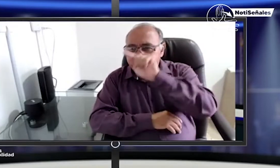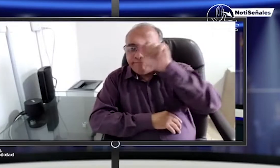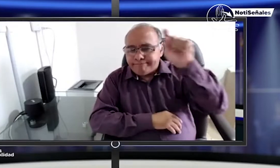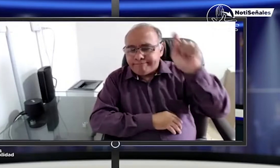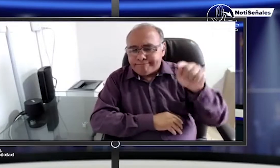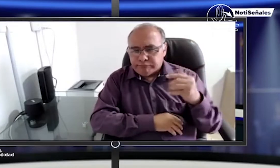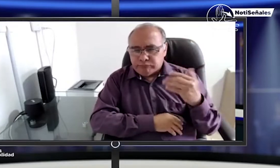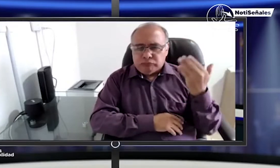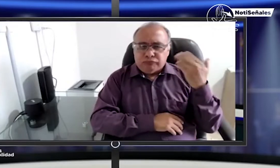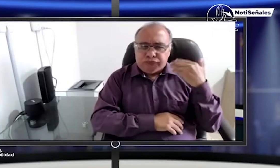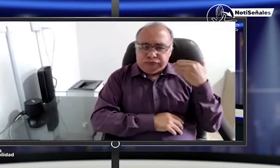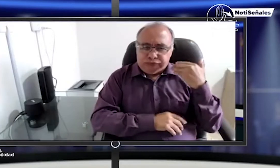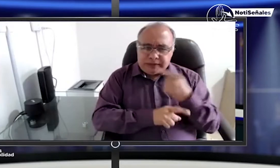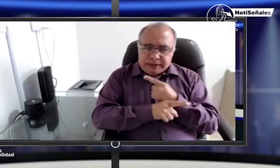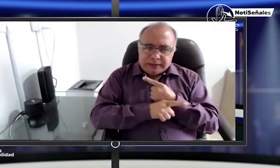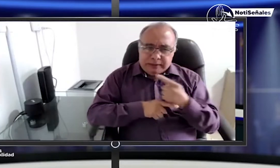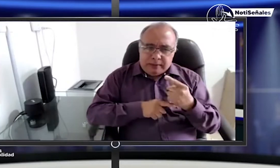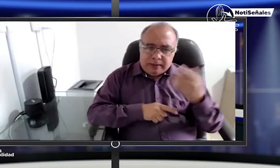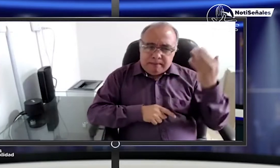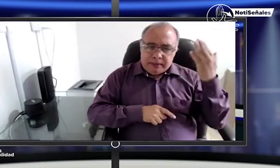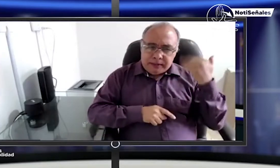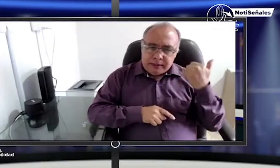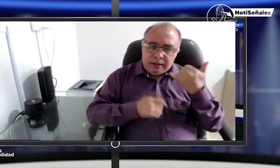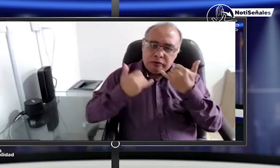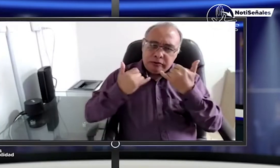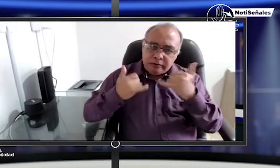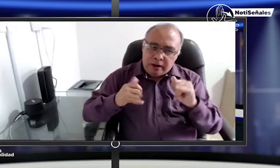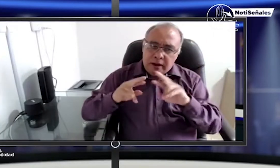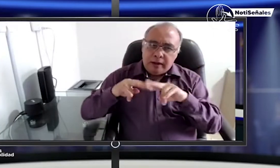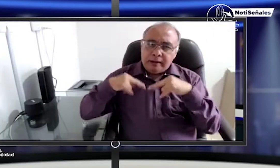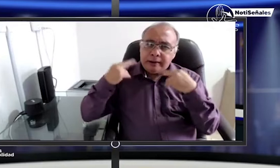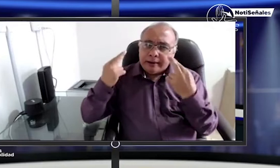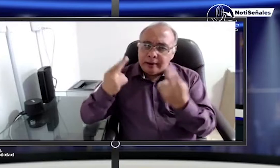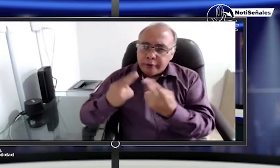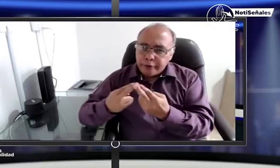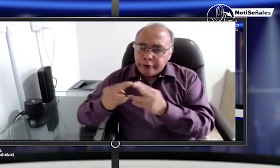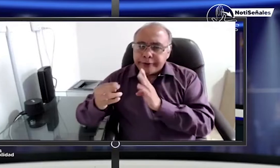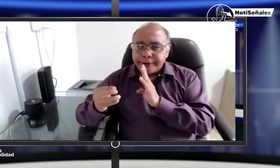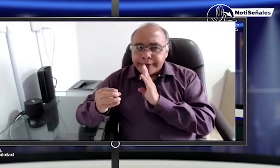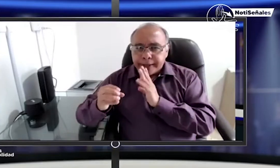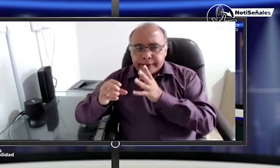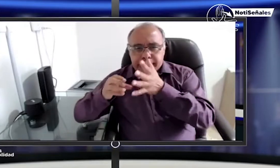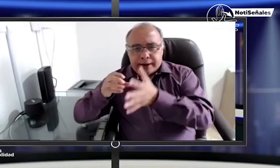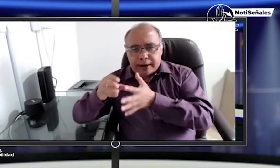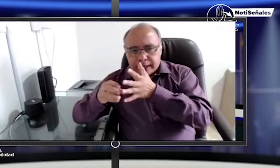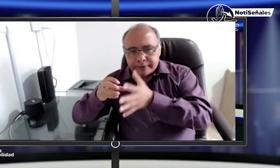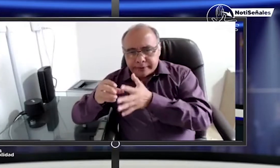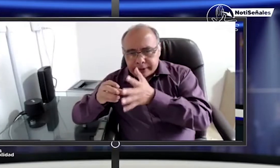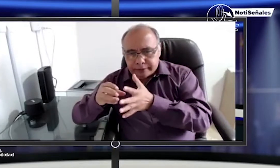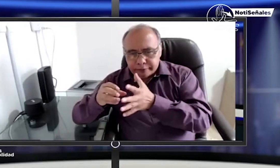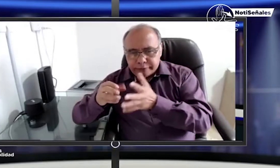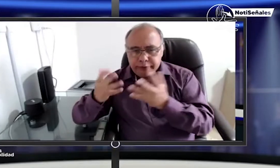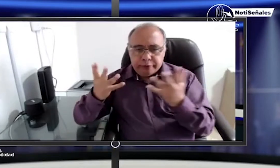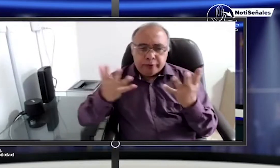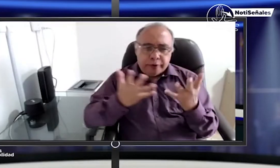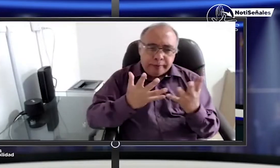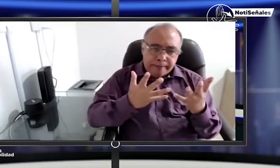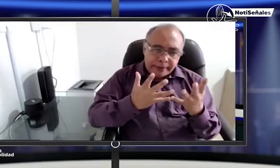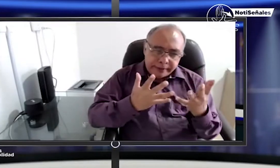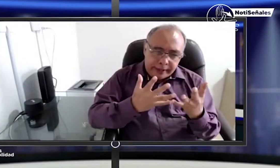son los únicos municipios donde está sucediendo, sino que también está sucediendo en varias partes del país. De hecho, en